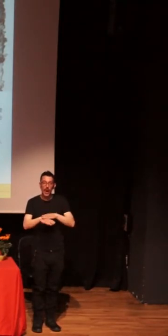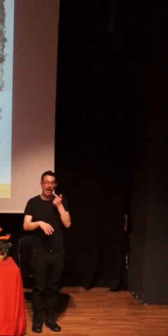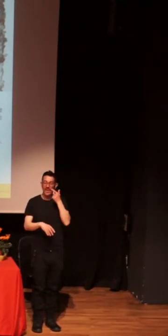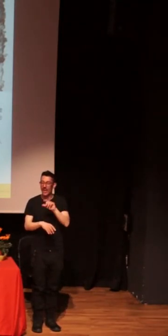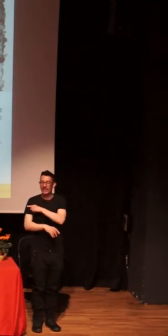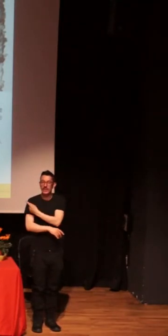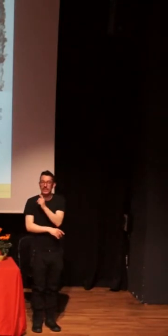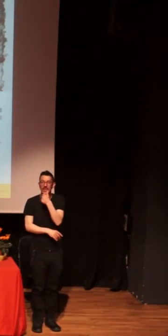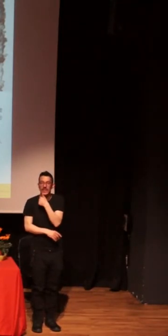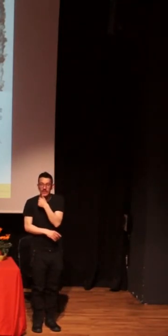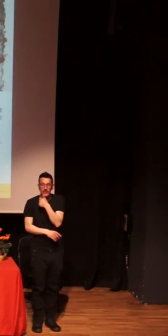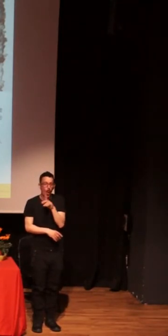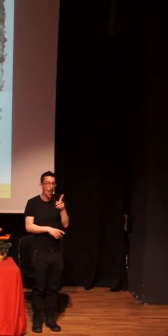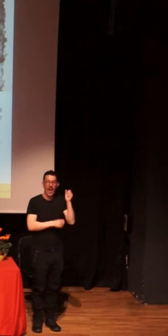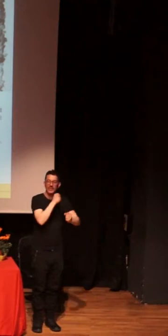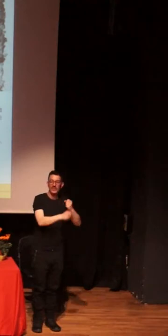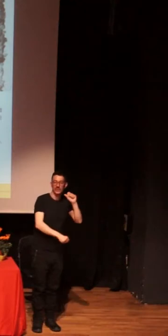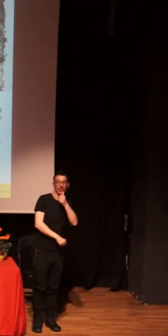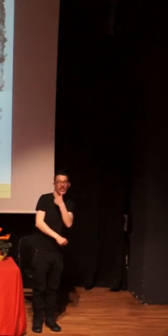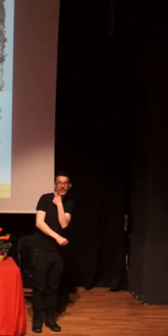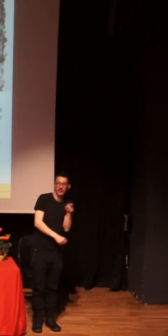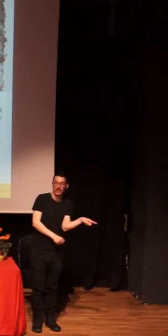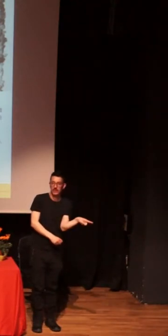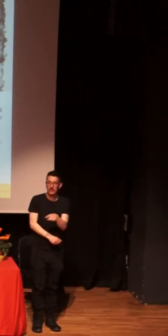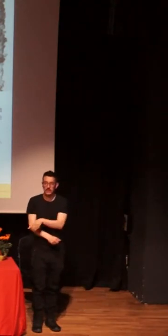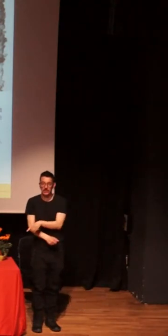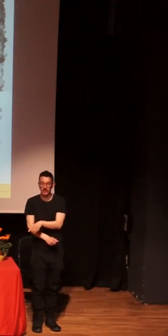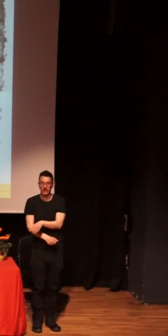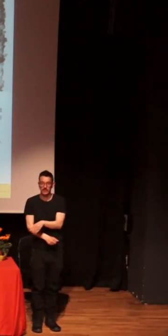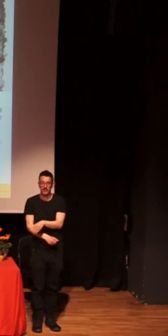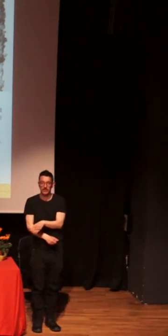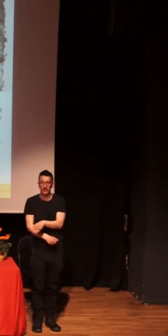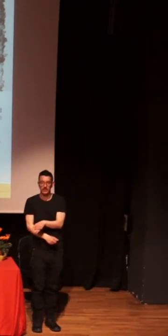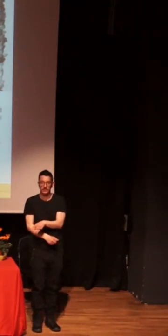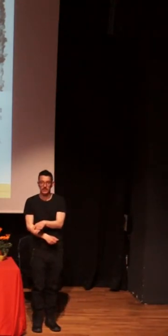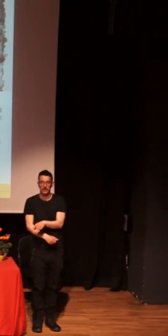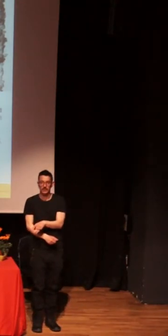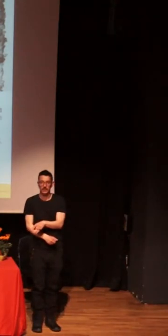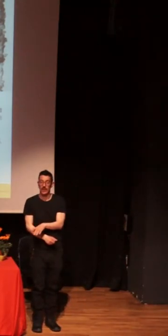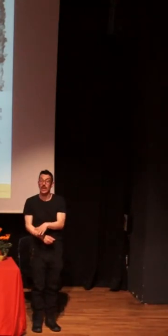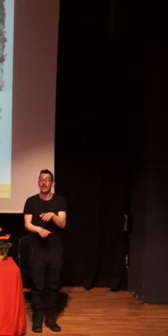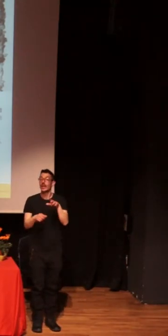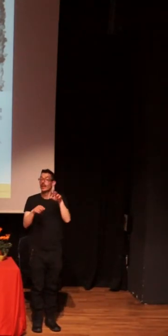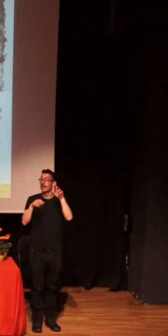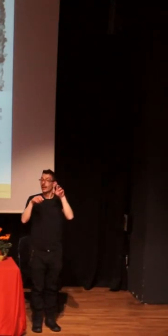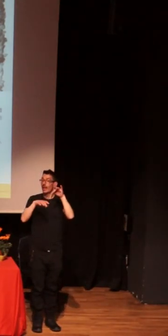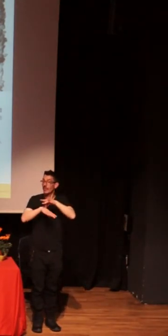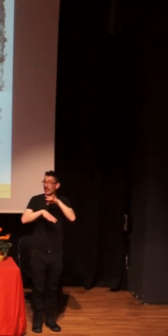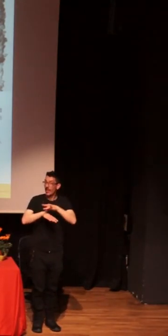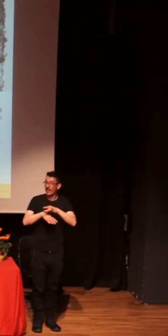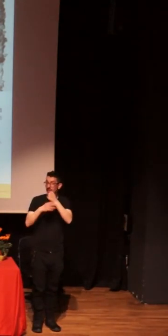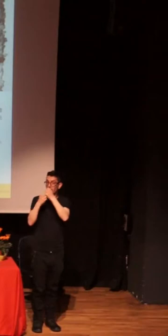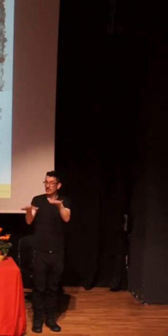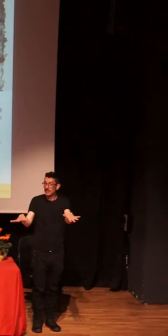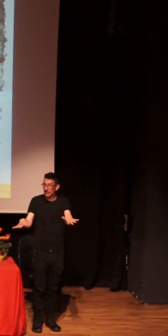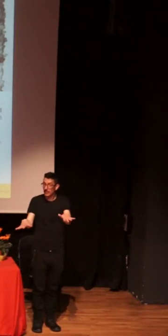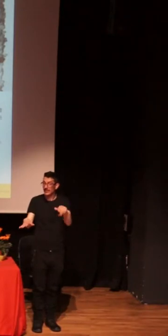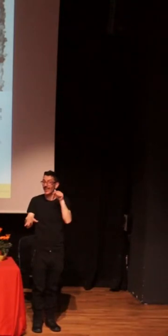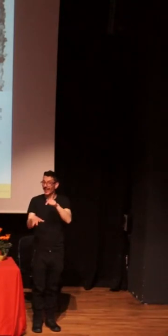buscábamos asesinos. Esto es muy claro en el caso de las enfermedades transmisibles, especialmente, por todo el